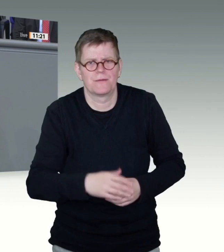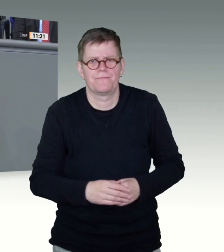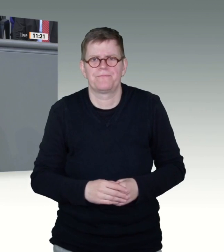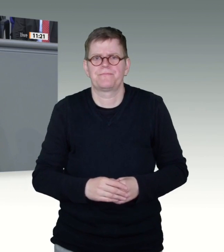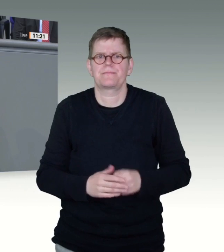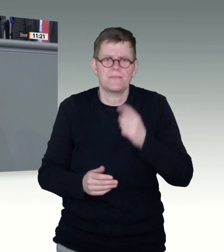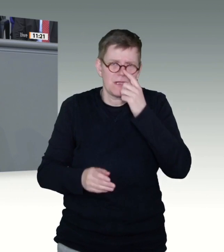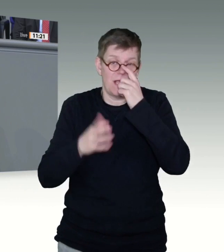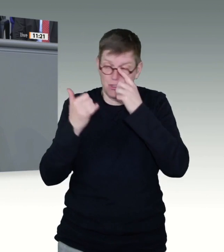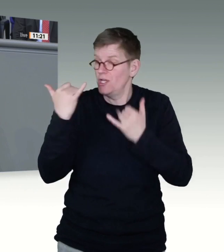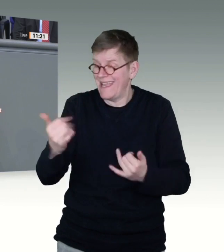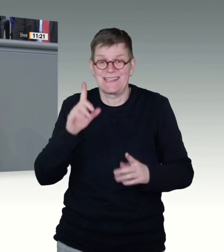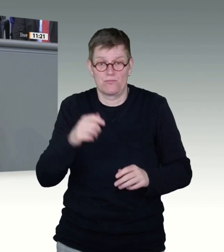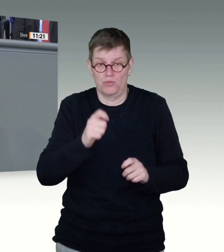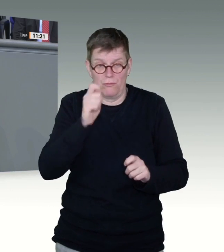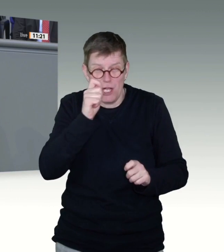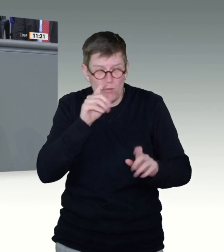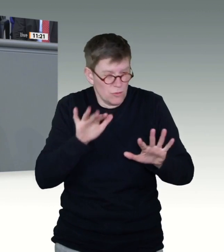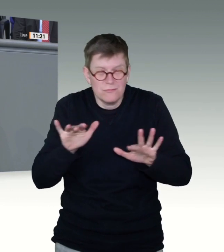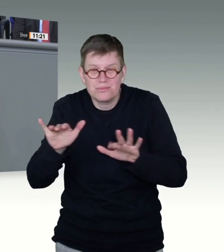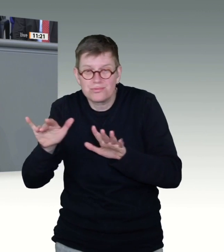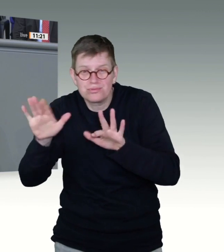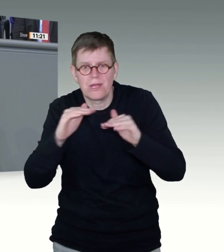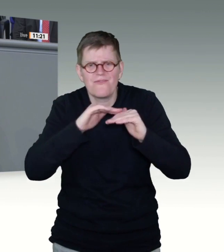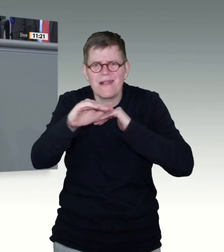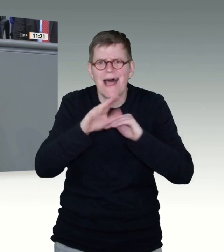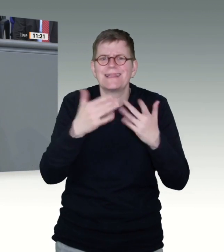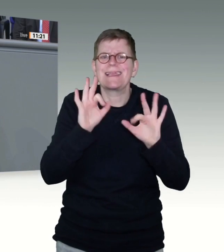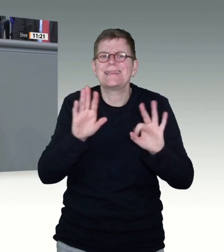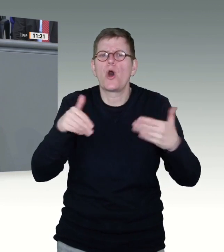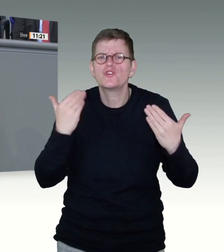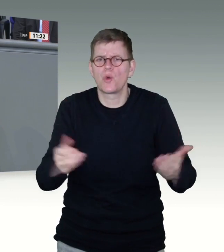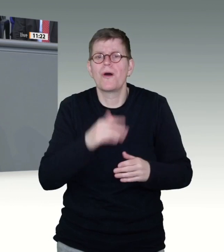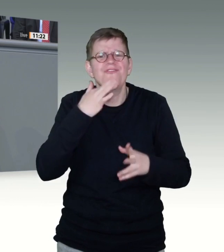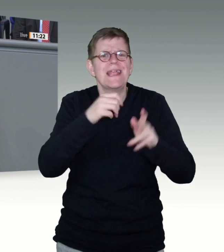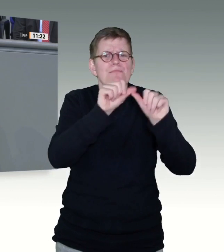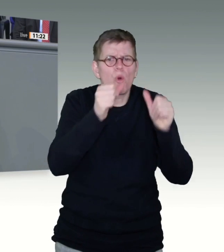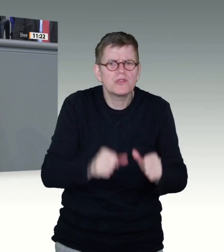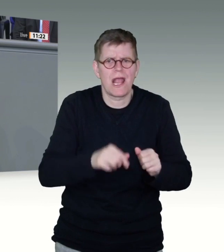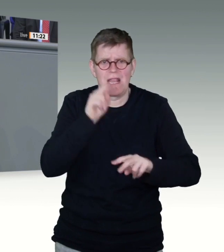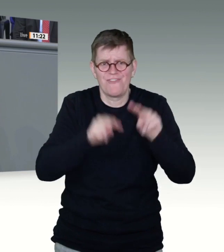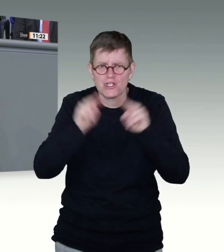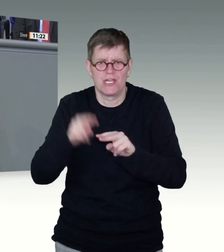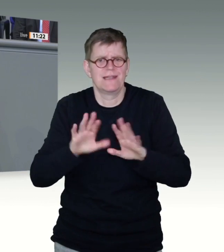dargestellt. Faxe sind ein bürokratisches Monster, und Digitalisierung hilft da besser, das zu koordinieren. Es geht hier um Management hier.